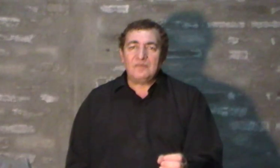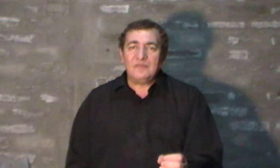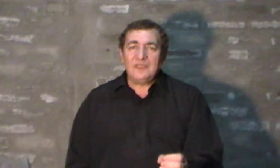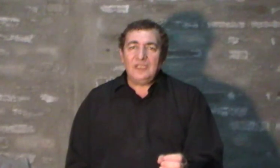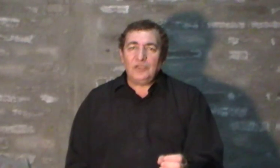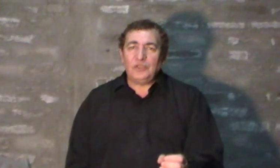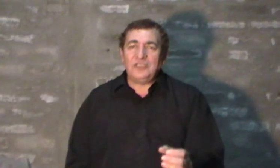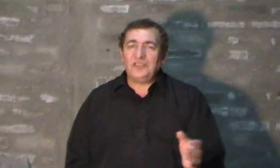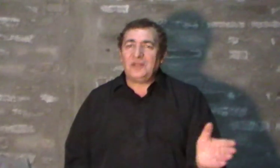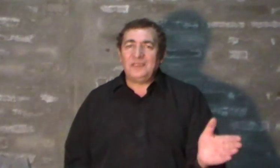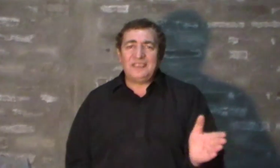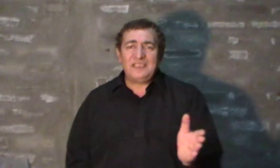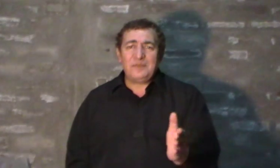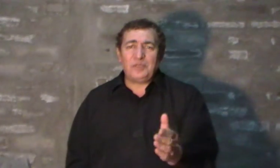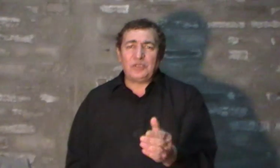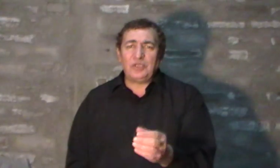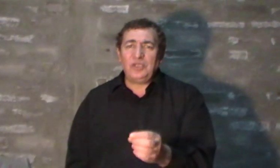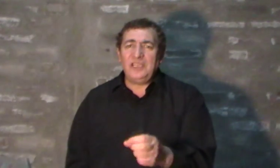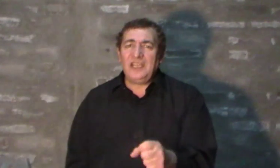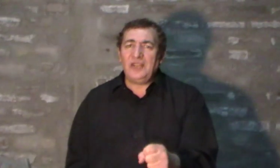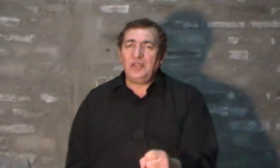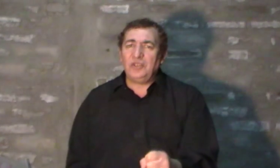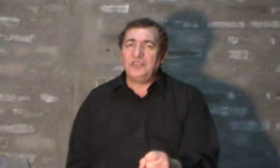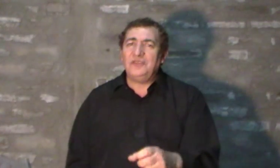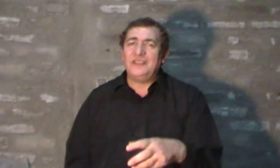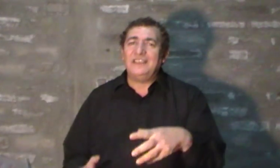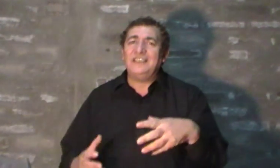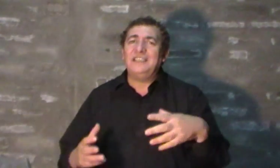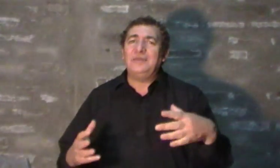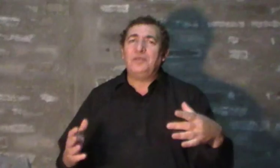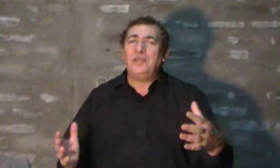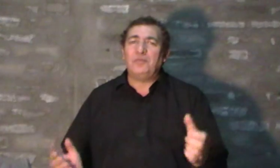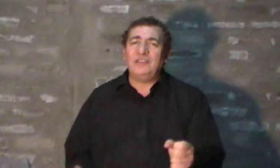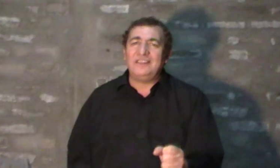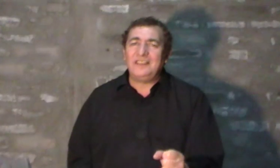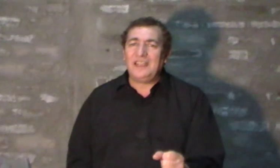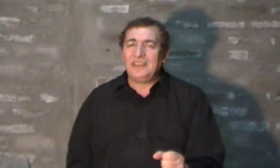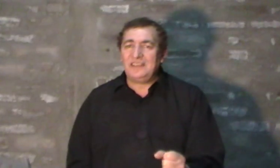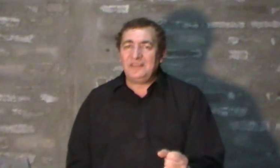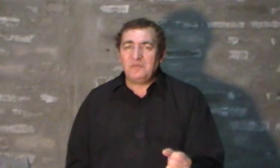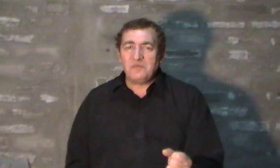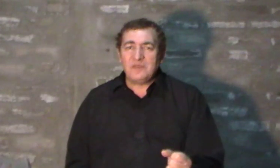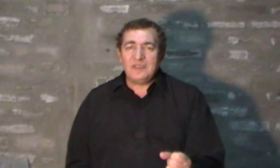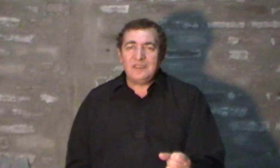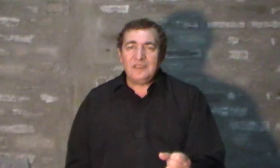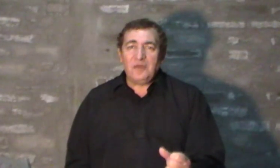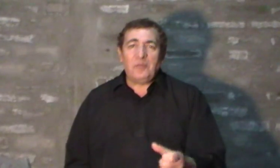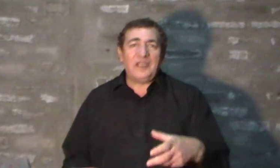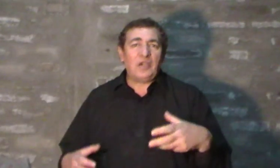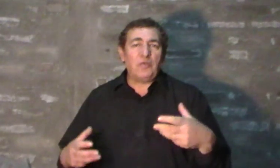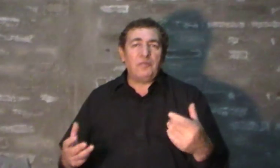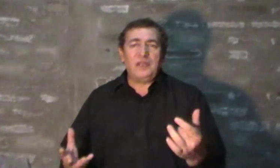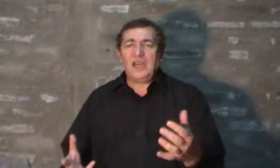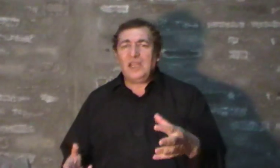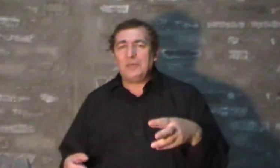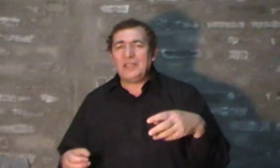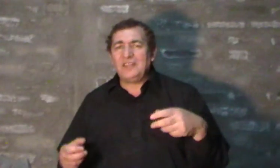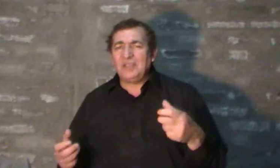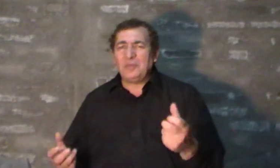donde nos ametrallan por todos lados, con diferentes tipos de publicidades, para comprar, para hacer